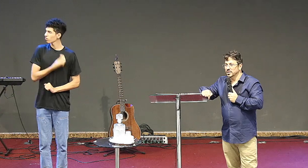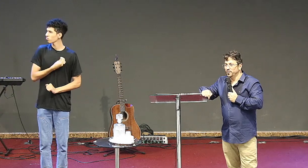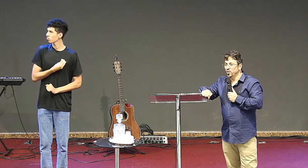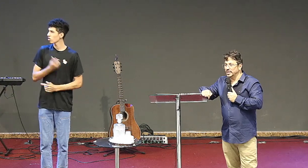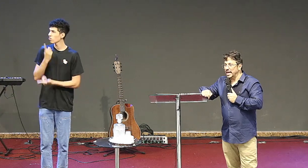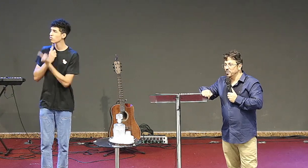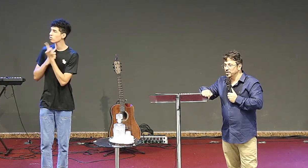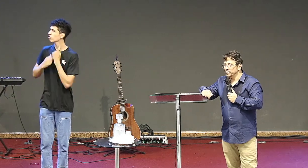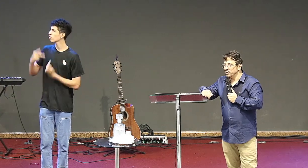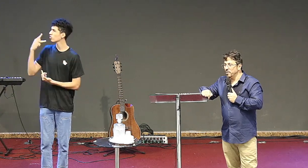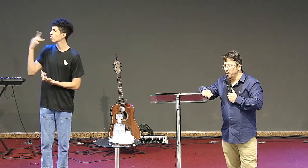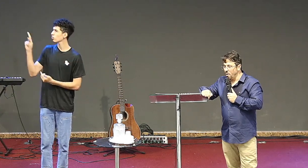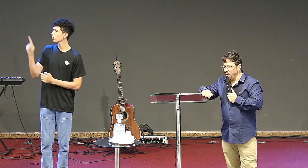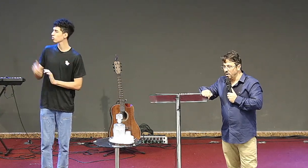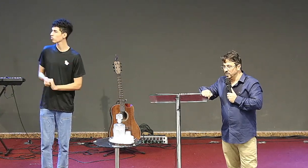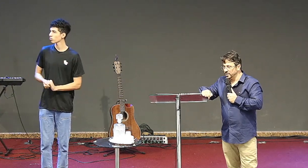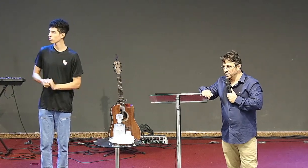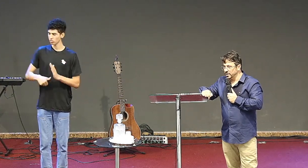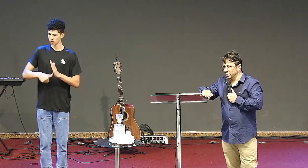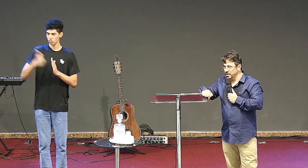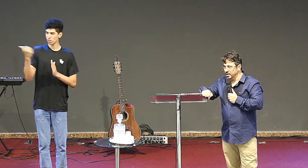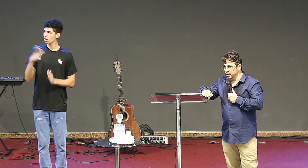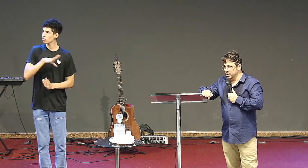e voltar ao primeiro amor